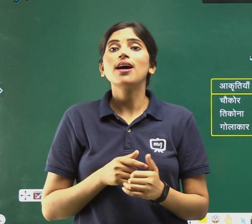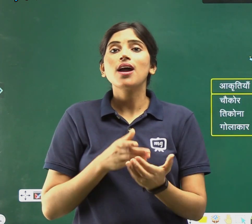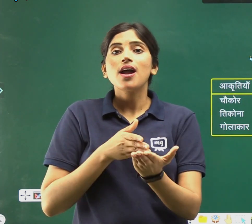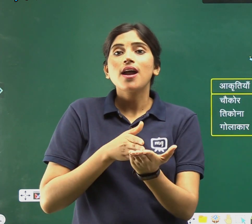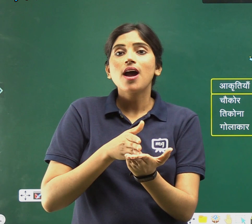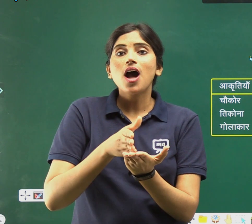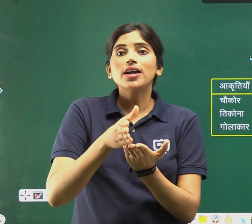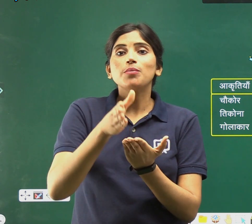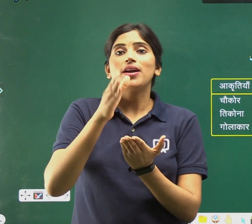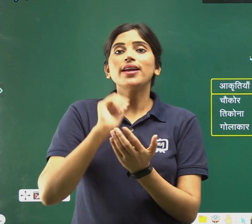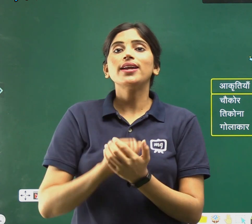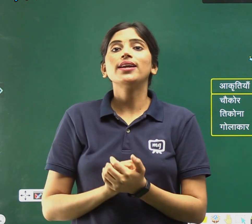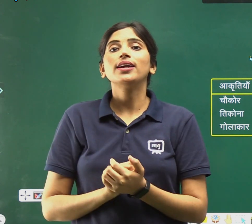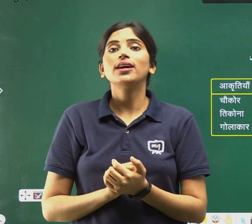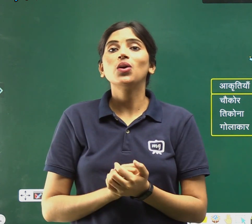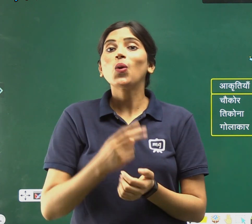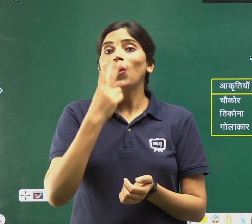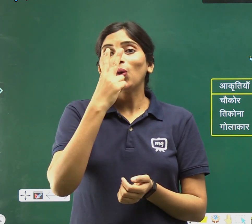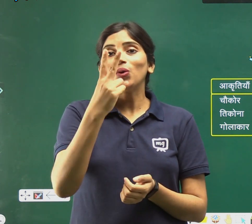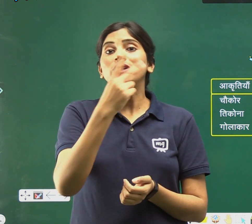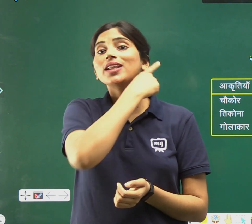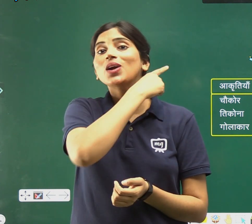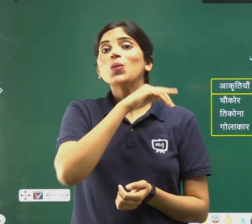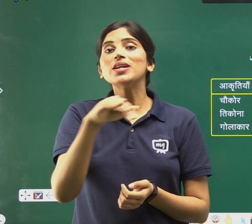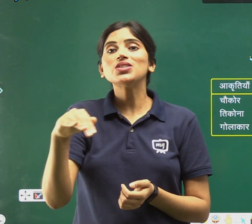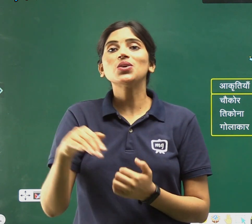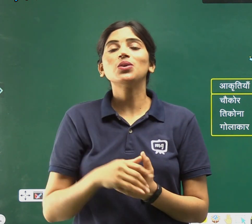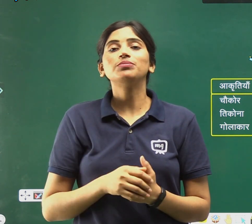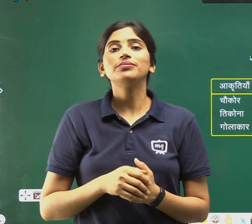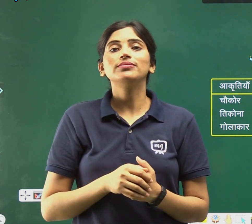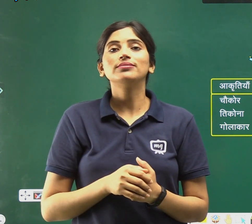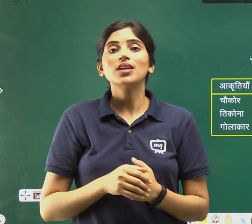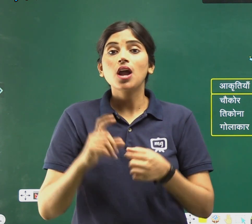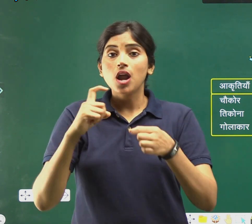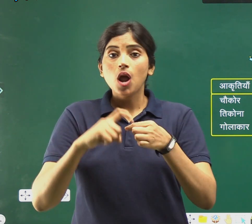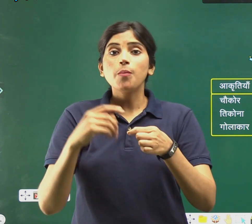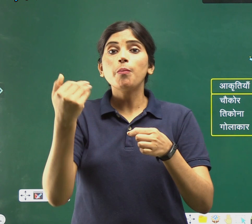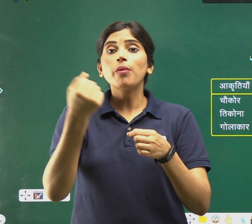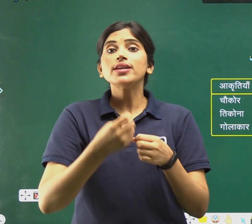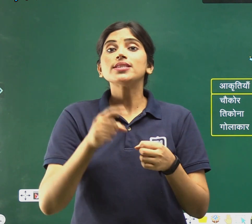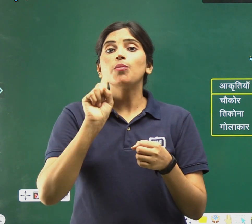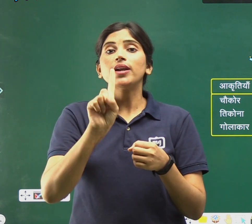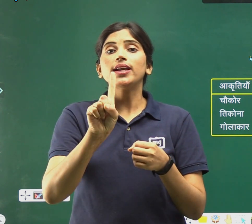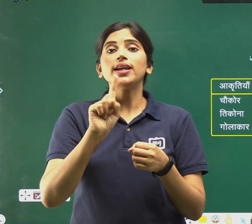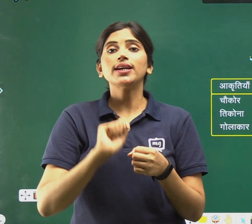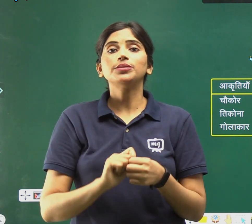आगे बढ़ें, देखो बच्चों, प्रेश नमबर एक,